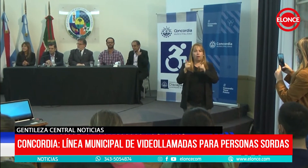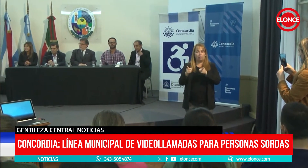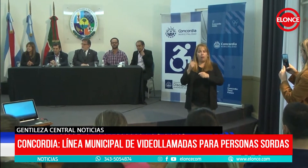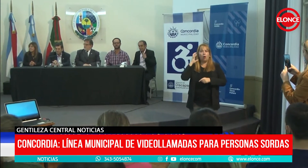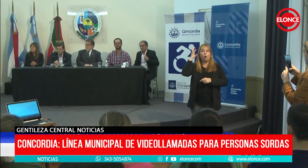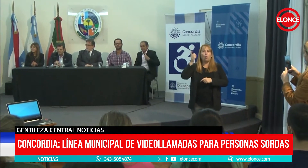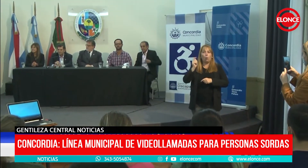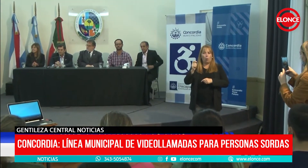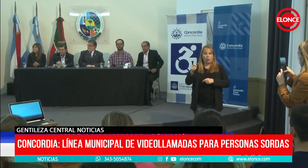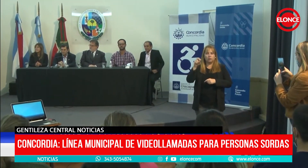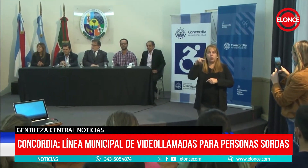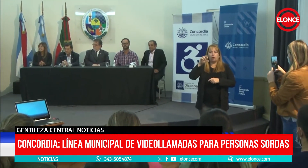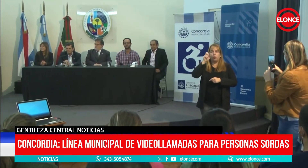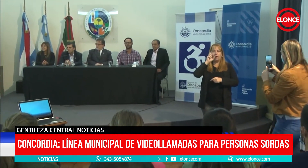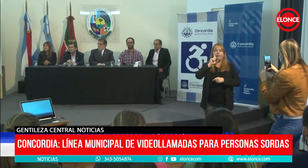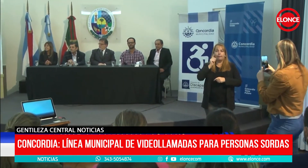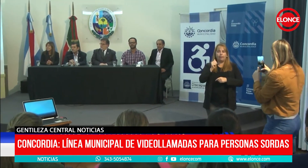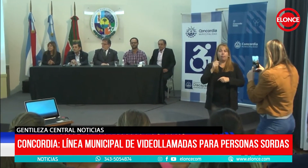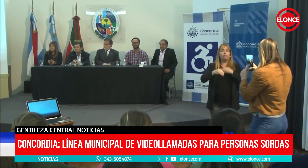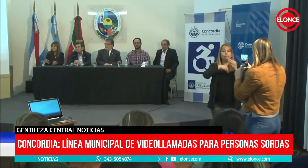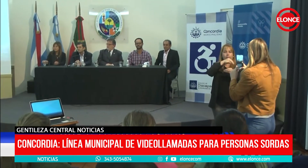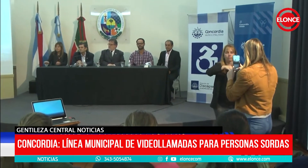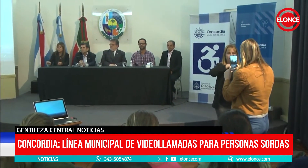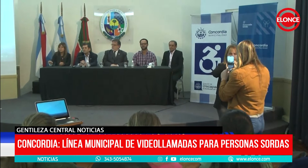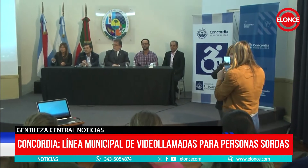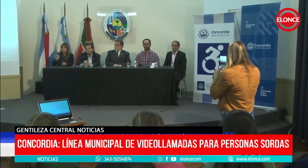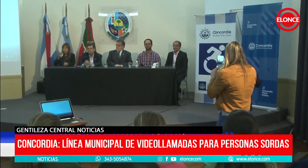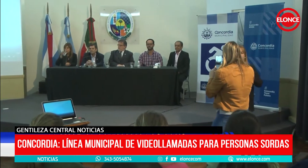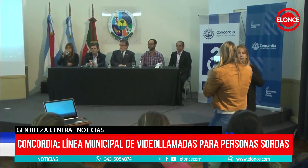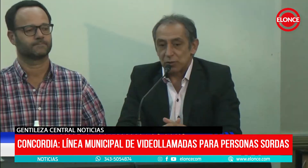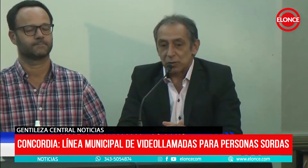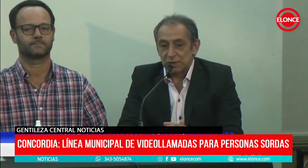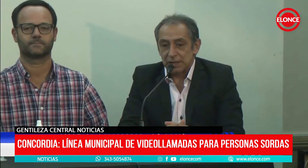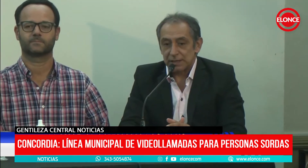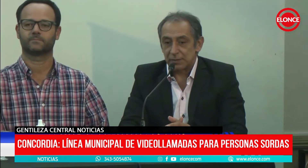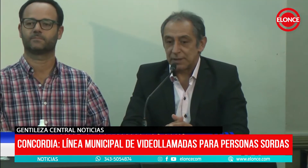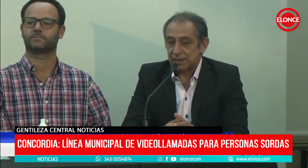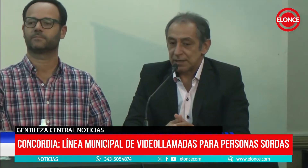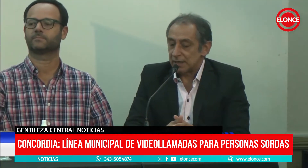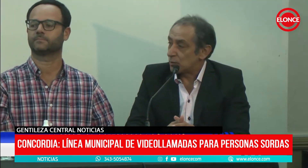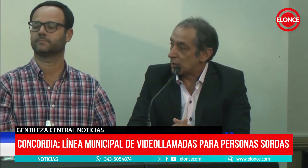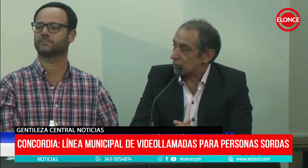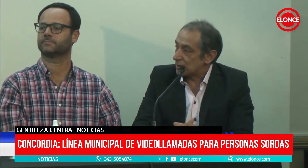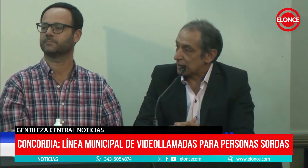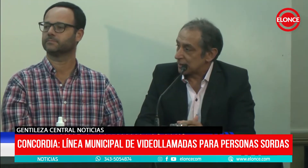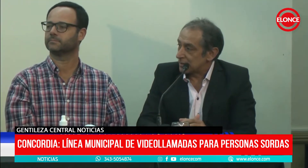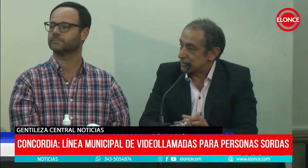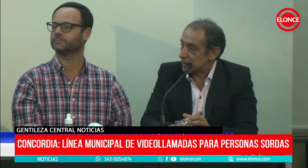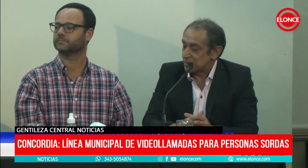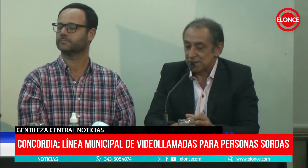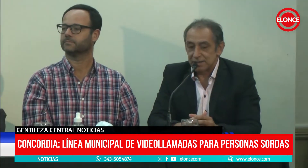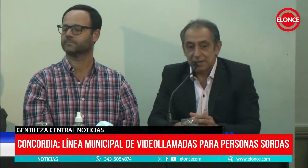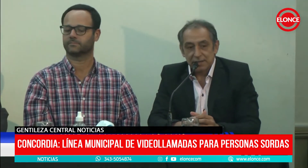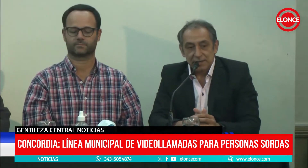verdad para nosotros siempre estamos trabajando para tener una ciudad más inclusiva. Voy por hoy para Concordia,